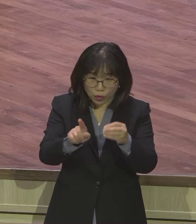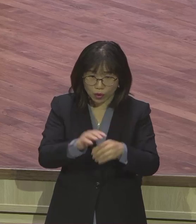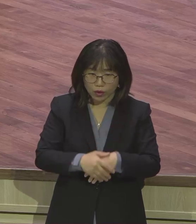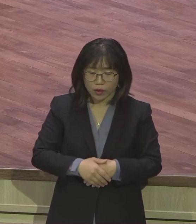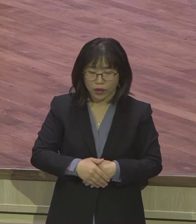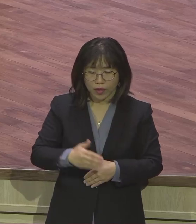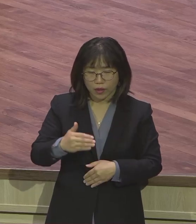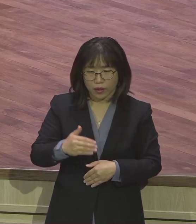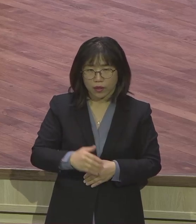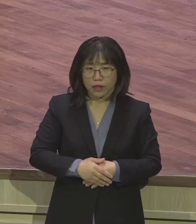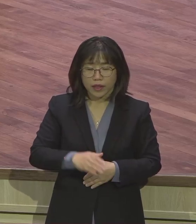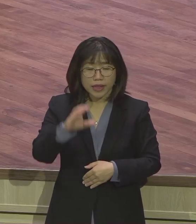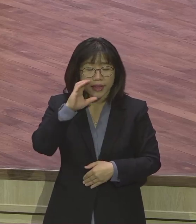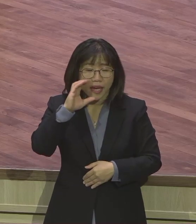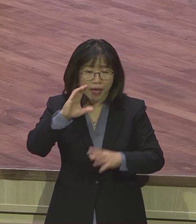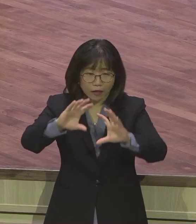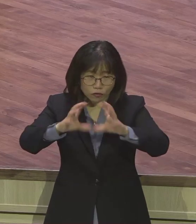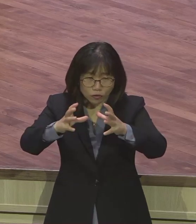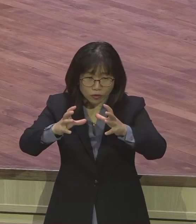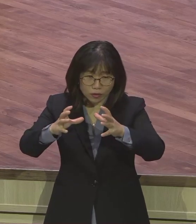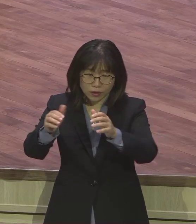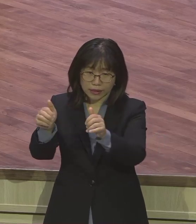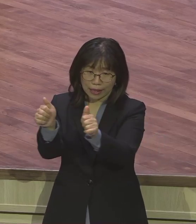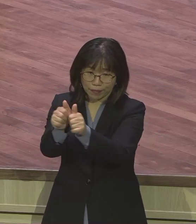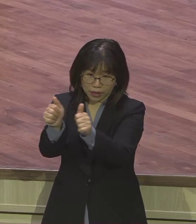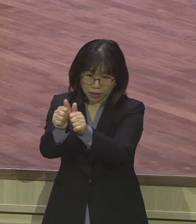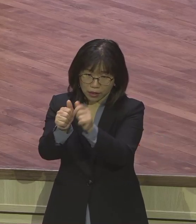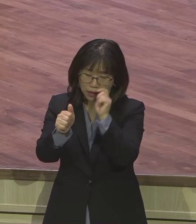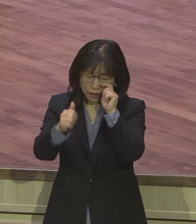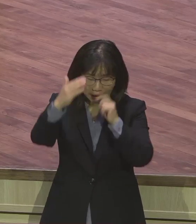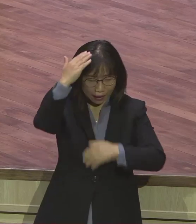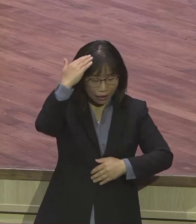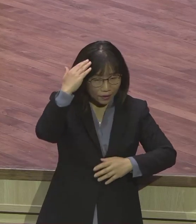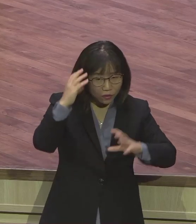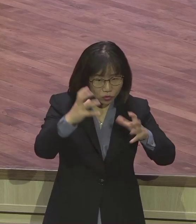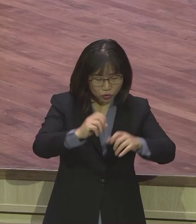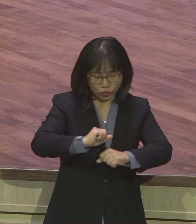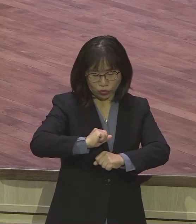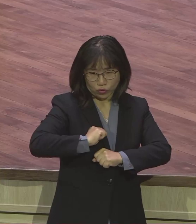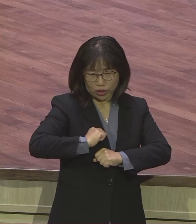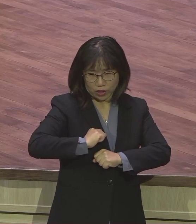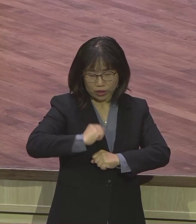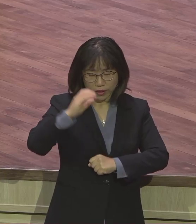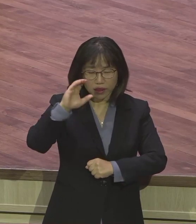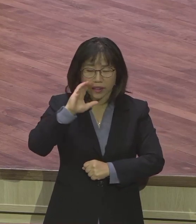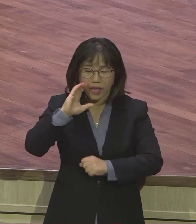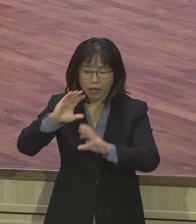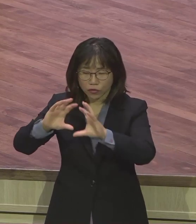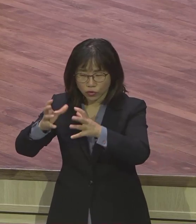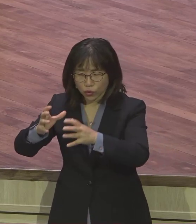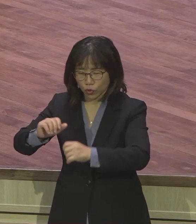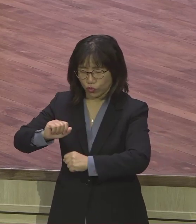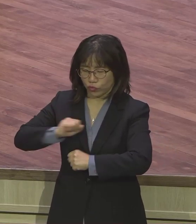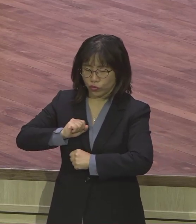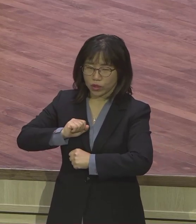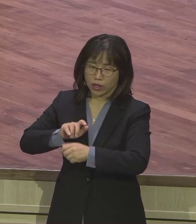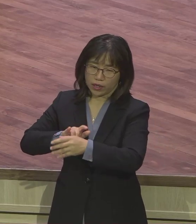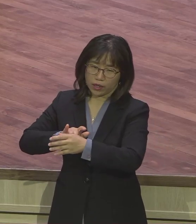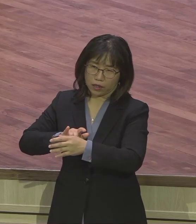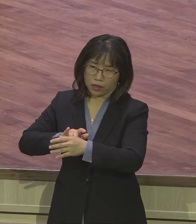태국은요. 남자분 우리나라 군대 가듯이 다 갔다 와야 돼요. 한 번은 갔다 와야 돼요. 번은. 몇